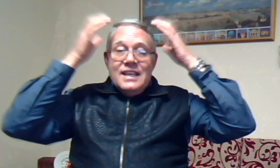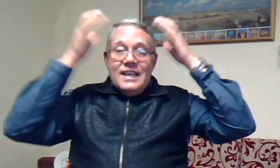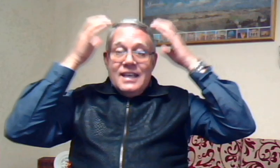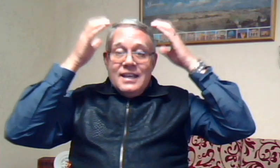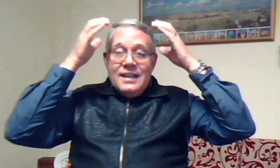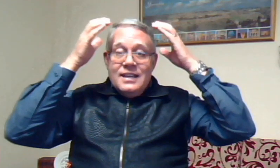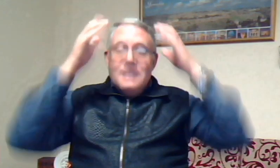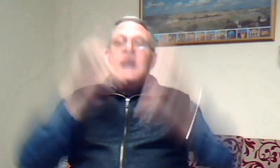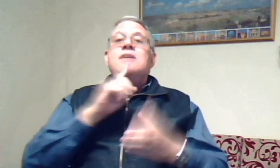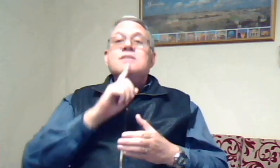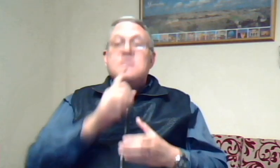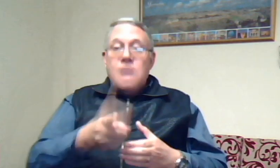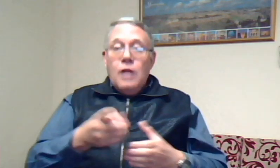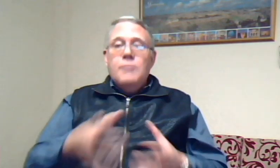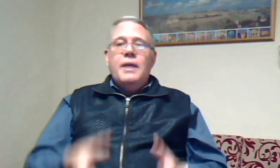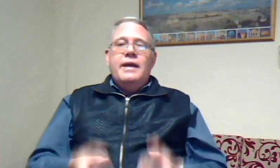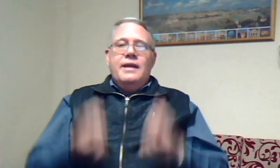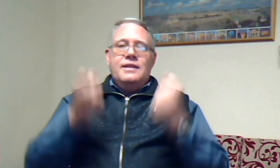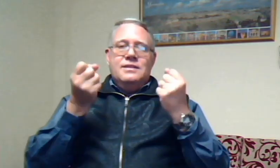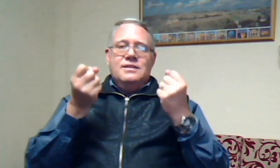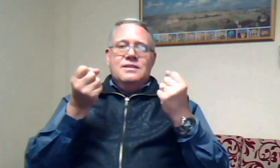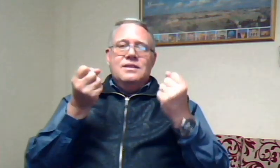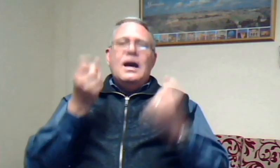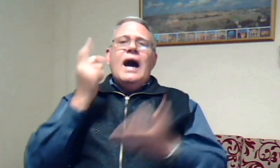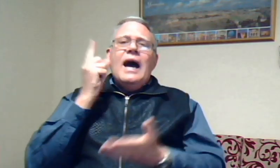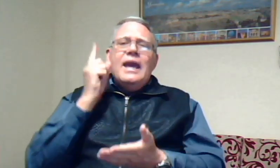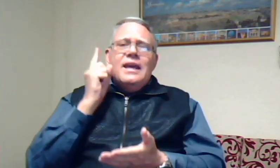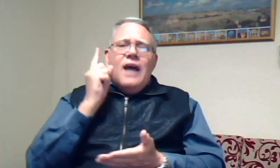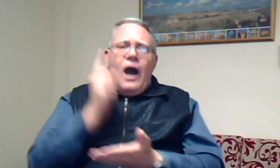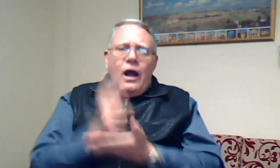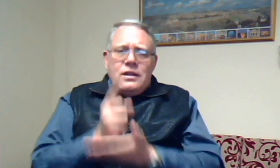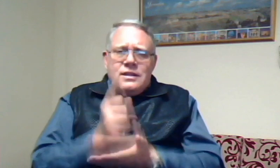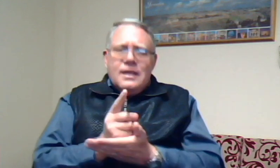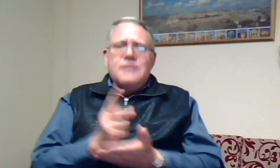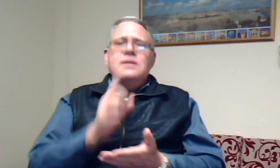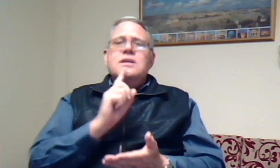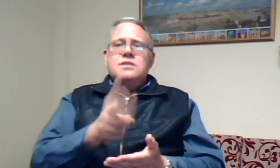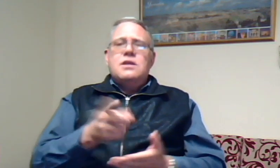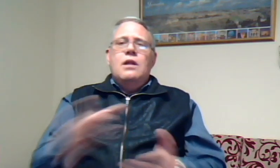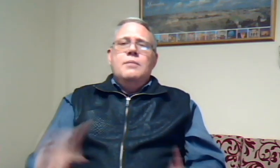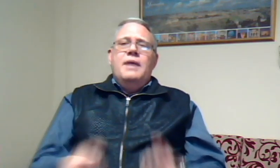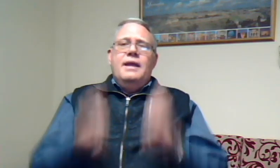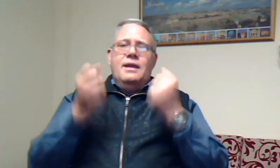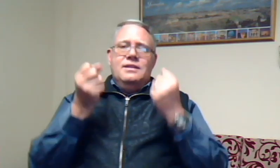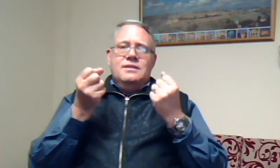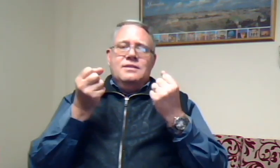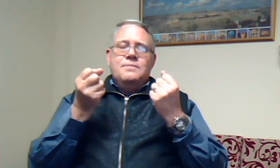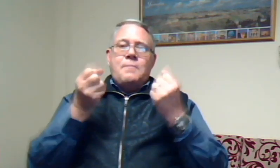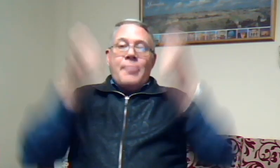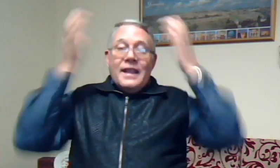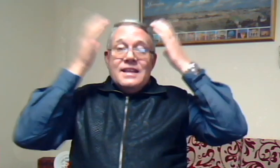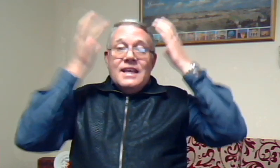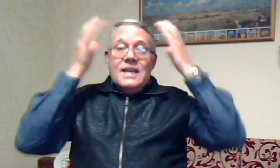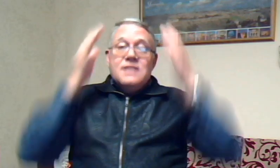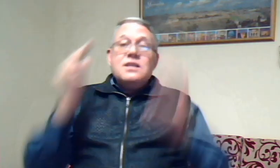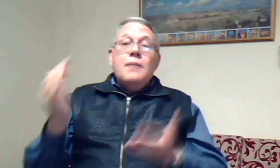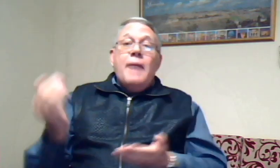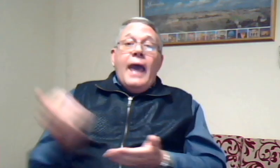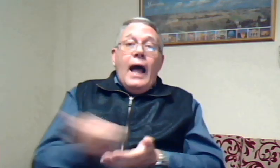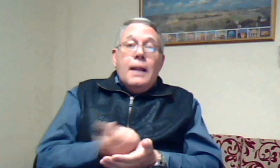Heere Sal my red Hy Altijd Sal my red Die Heere sal my help